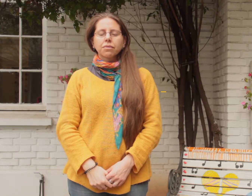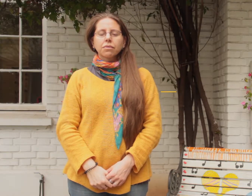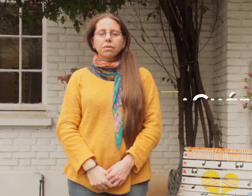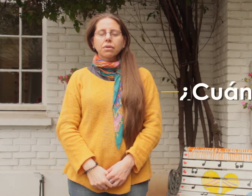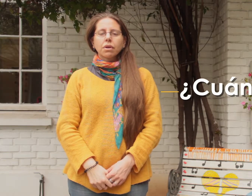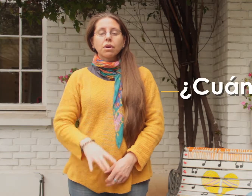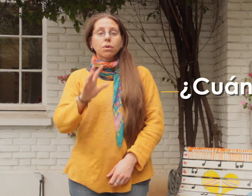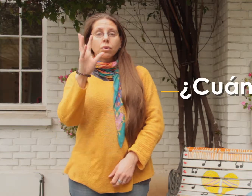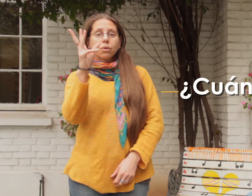¿Cuántos?